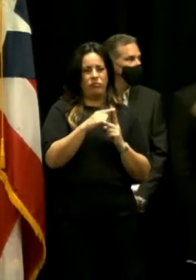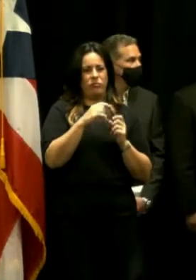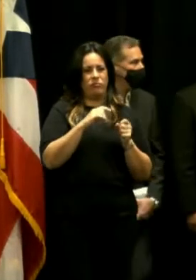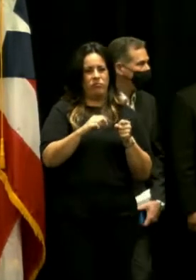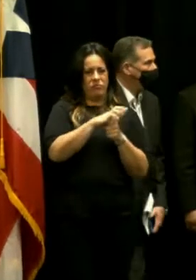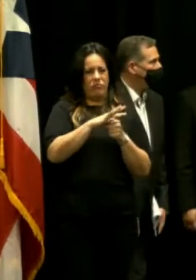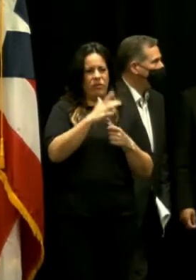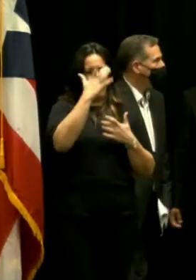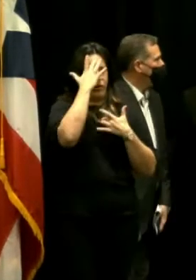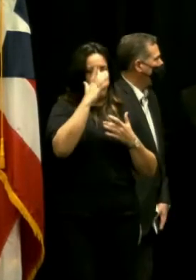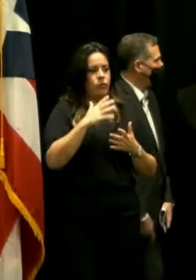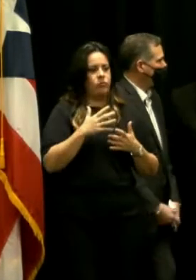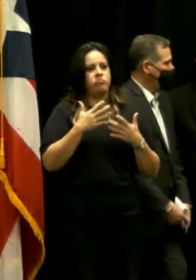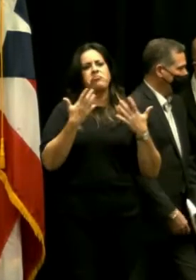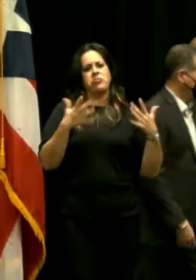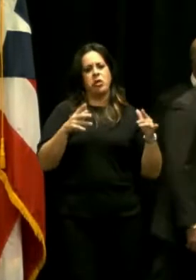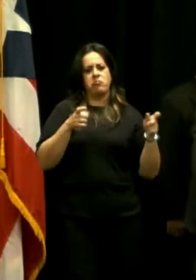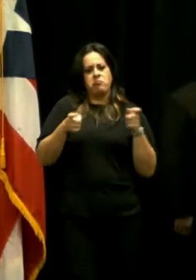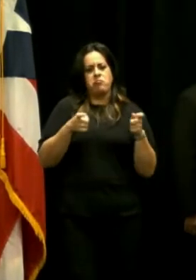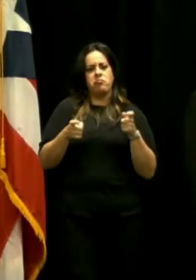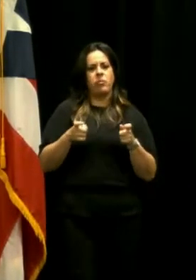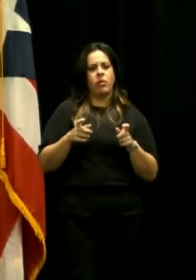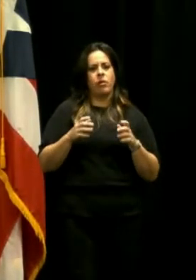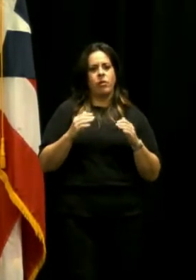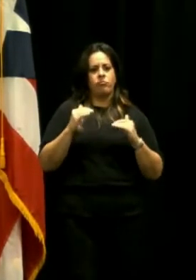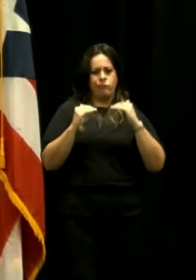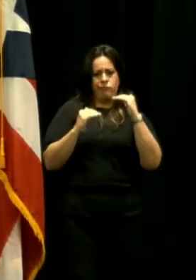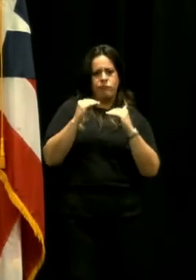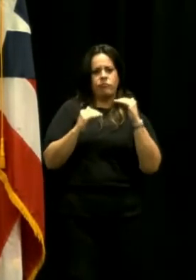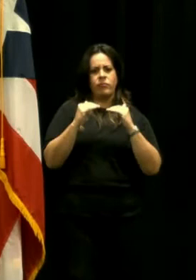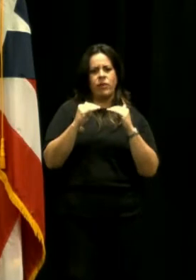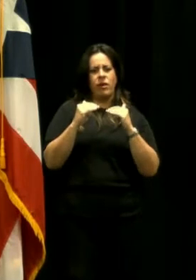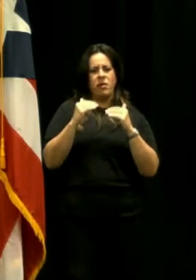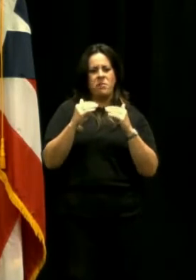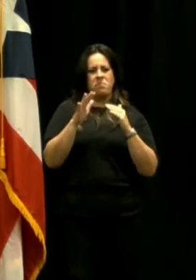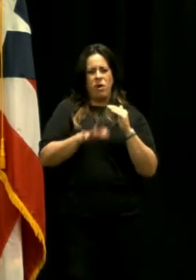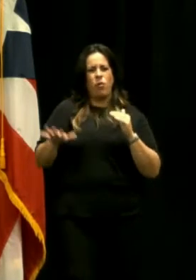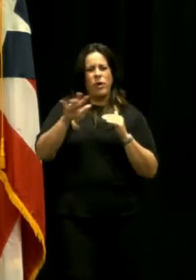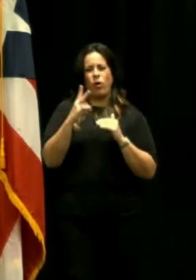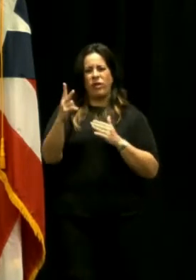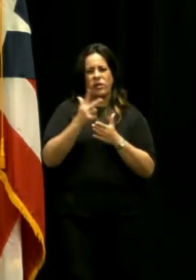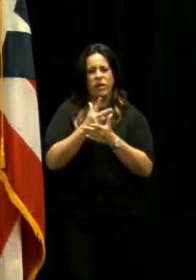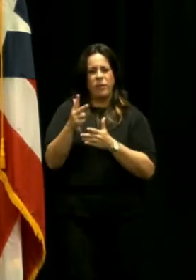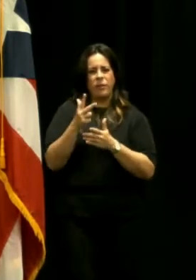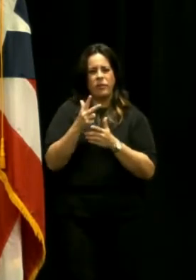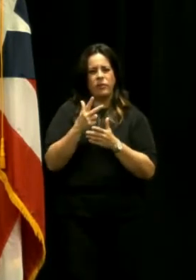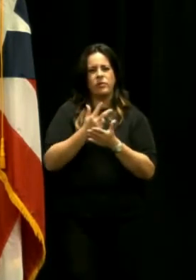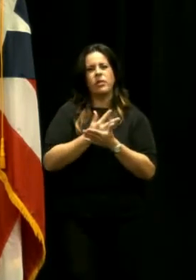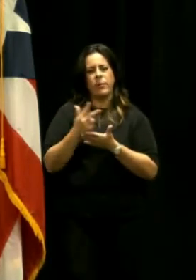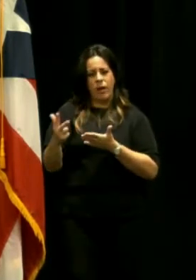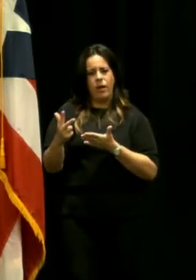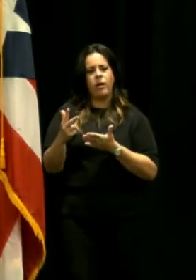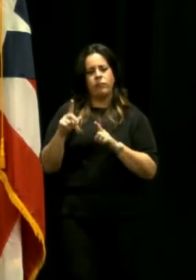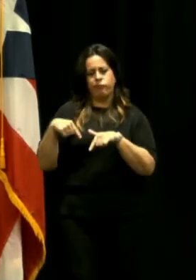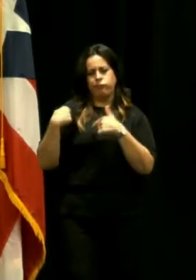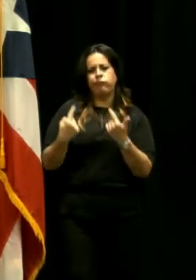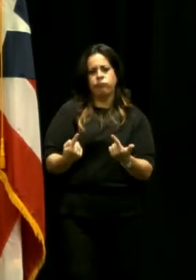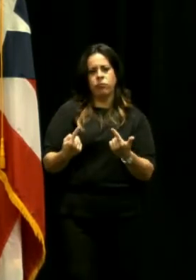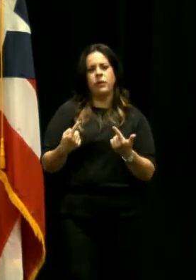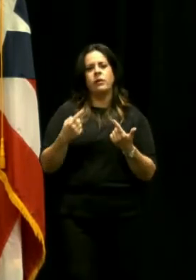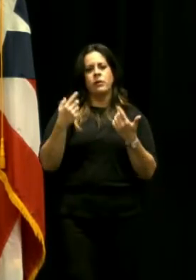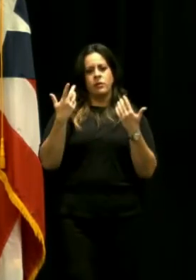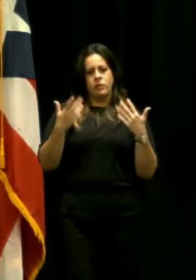hace ya prácticamente casi tres semanas desde principio de mes la curva se aplano